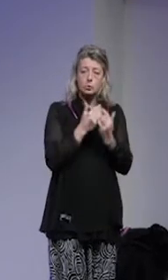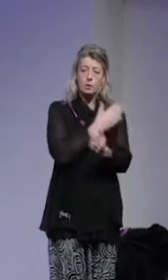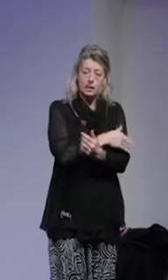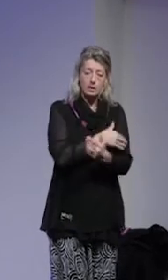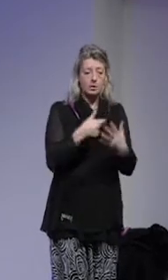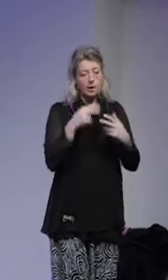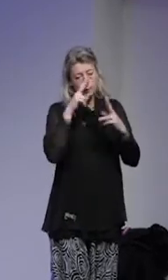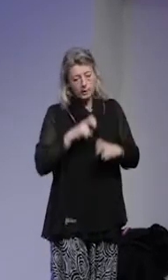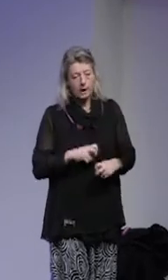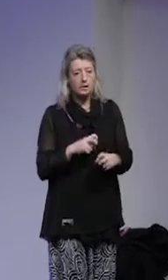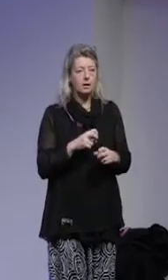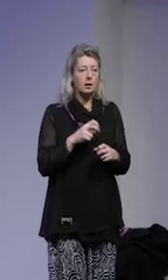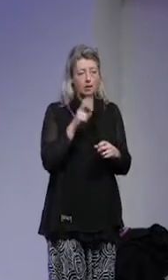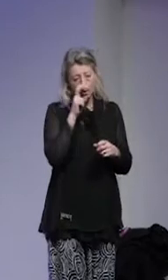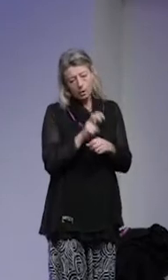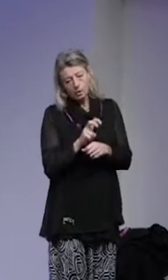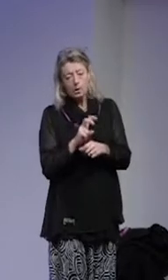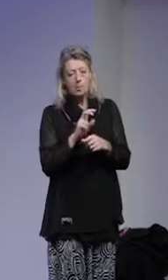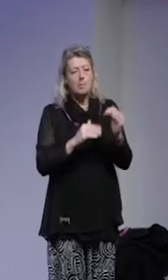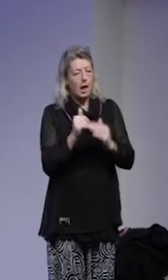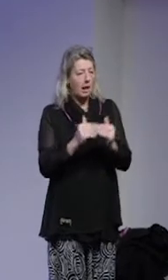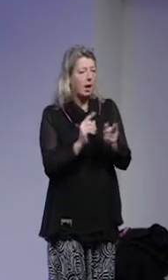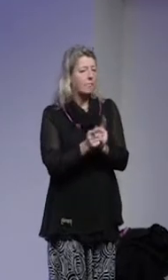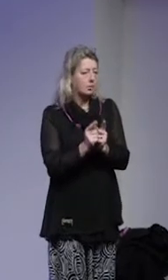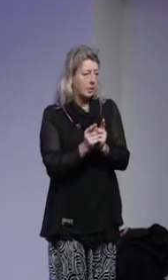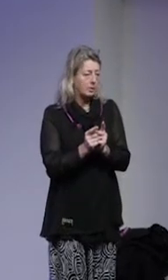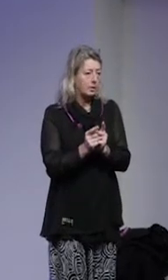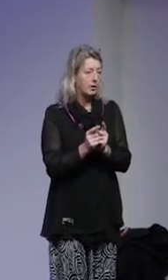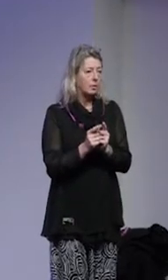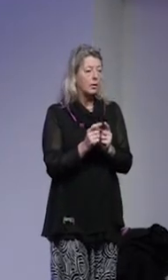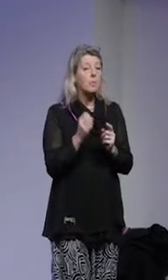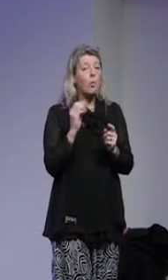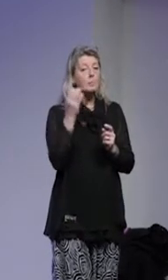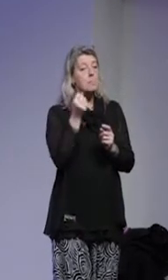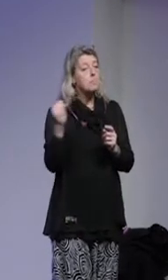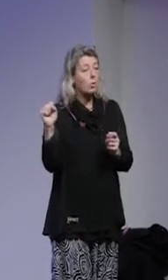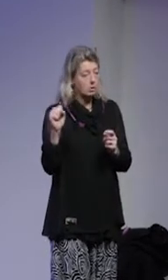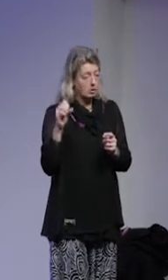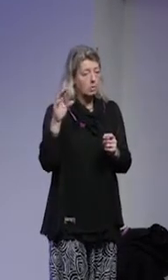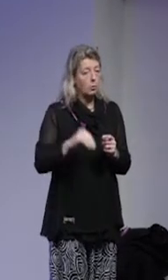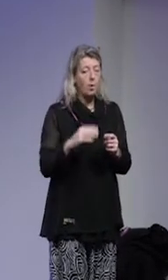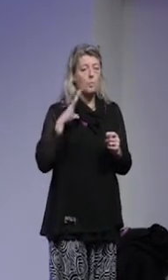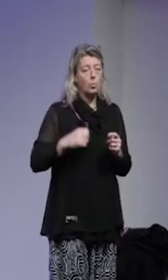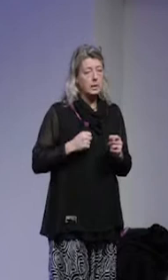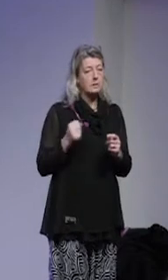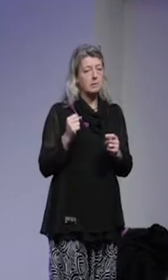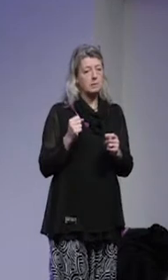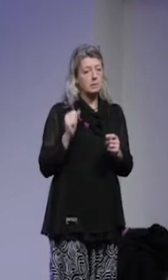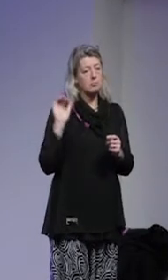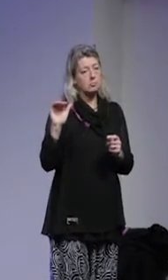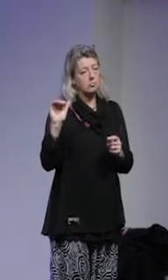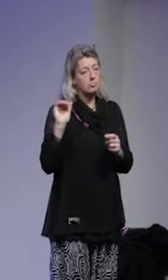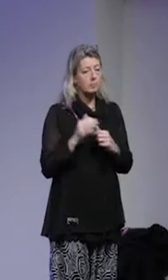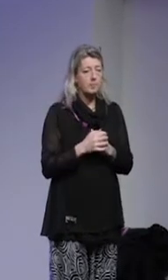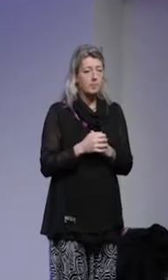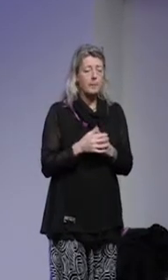utredning och analyserar, eventuellt behandlar det här. Endast när det rör sig om brott så ska ju polisen informeras på ett